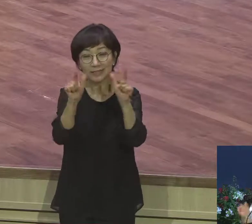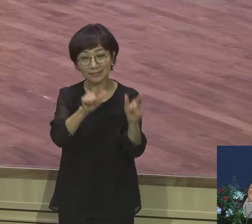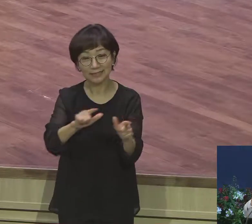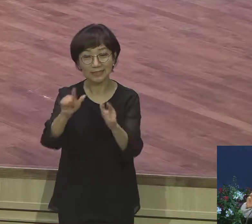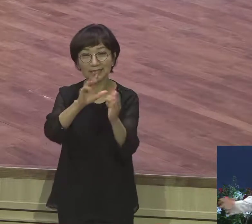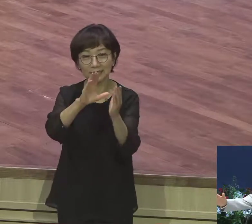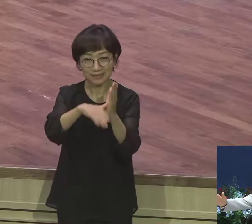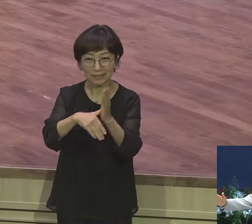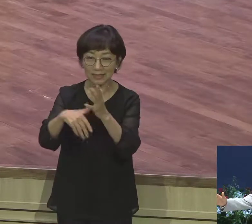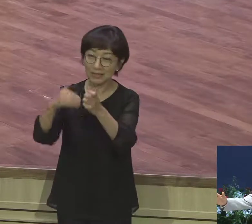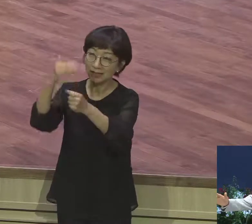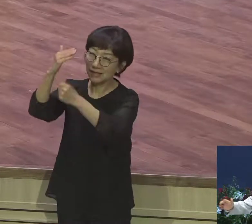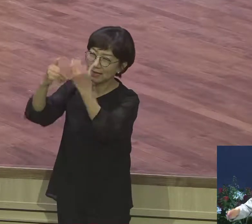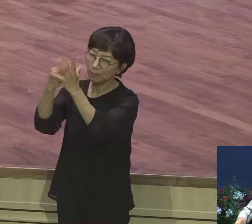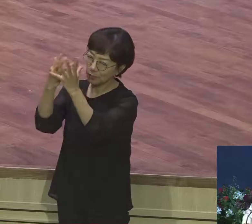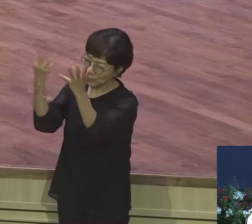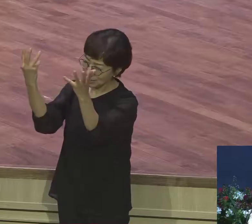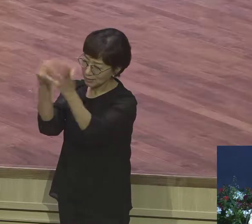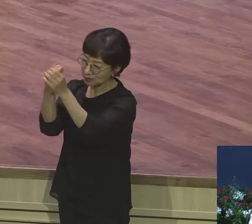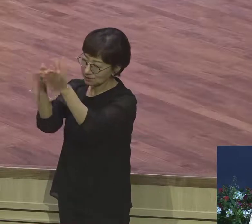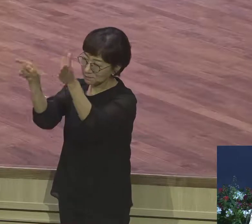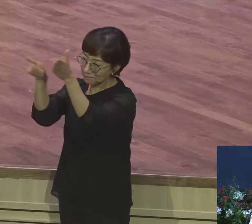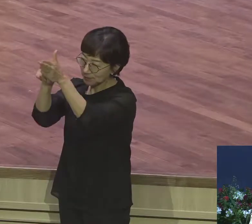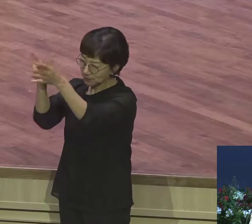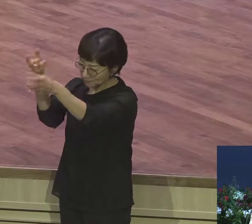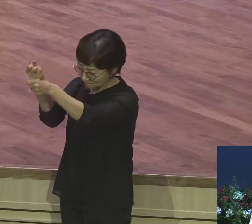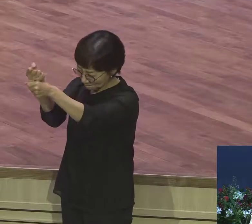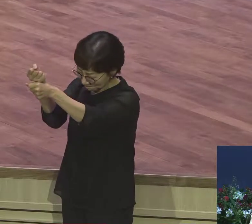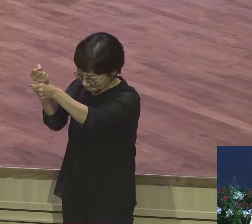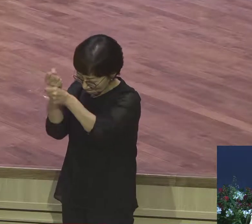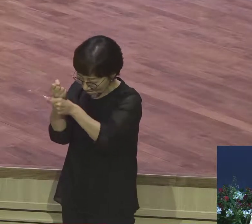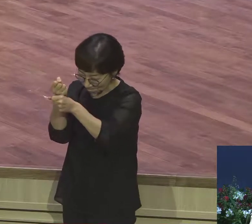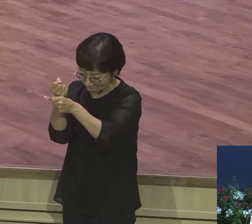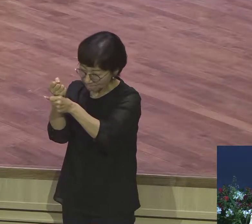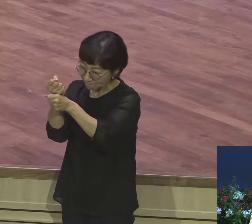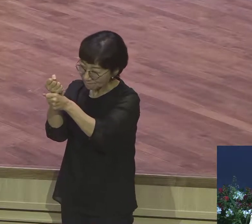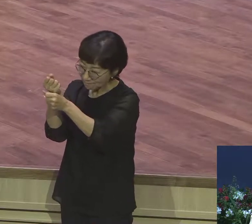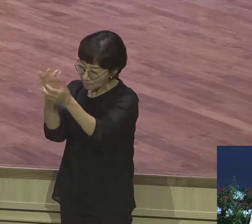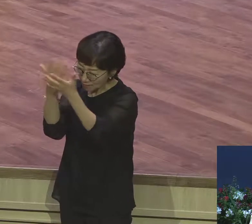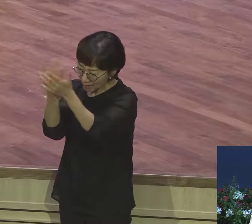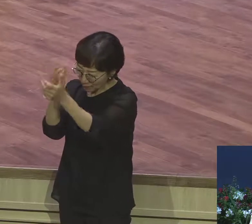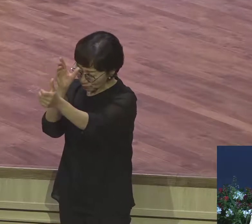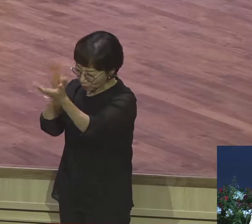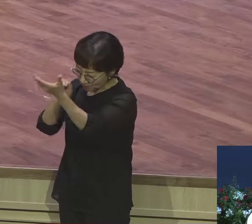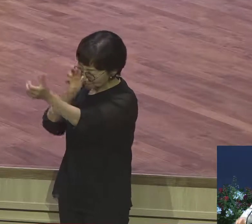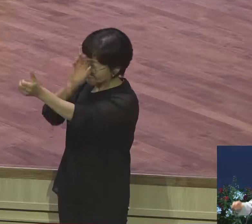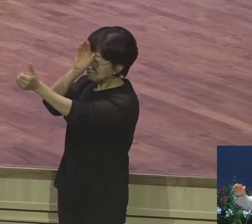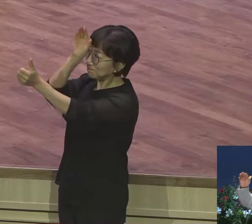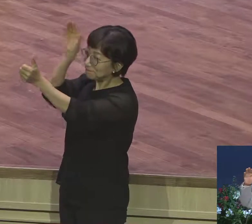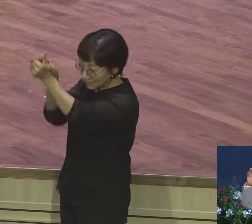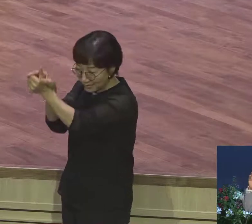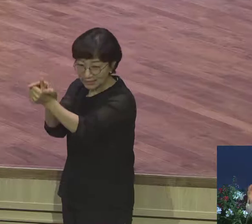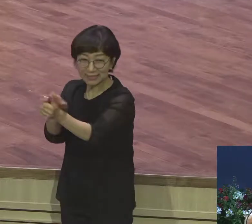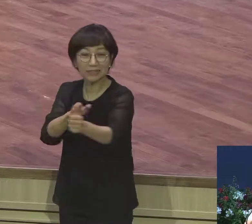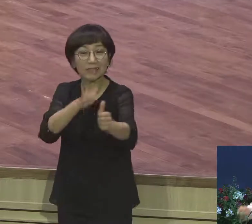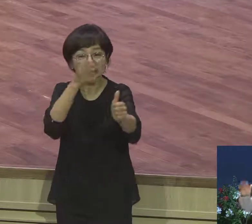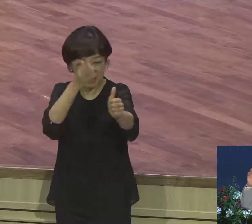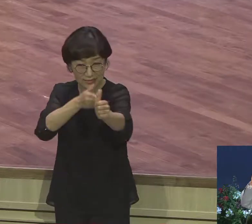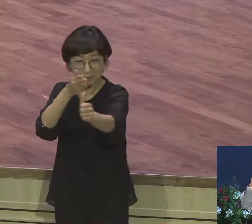맡겨라 맡기시기 바랍니다 예수님께서 너의 염려를 다 죽게